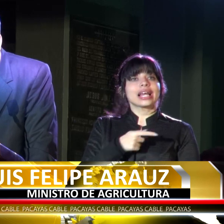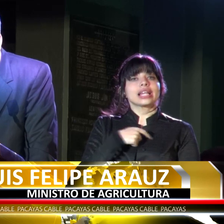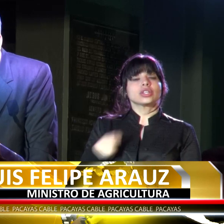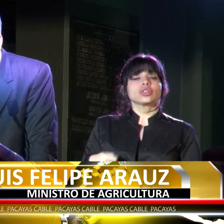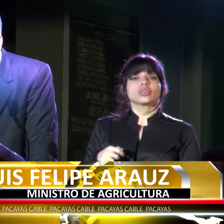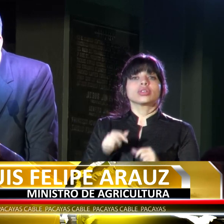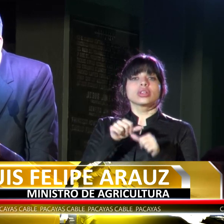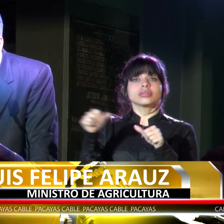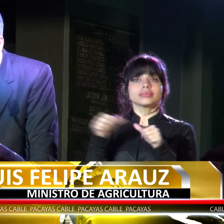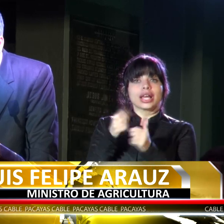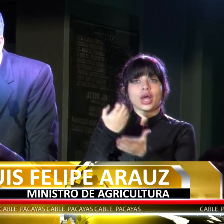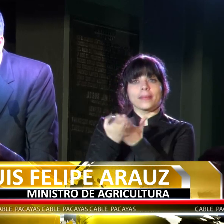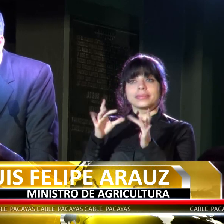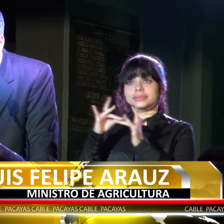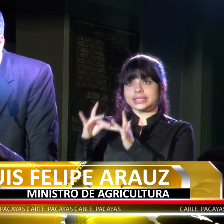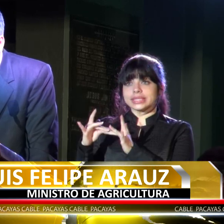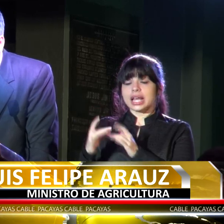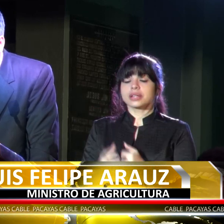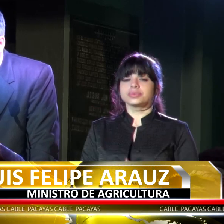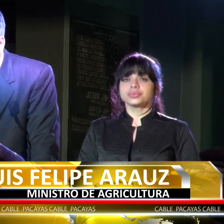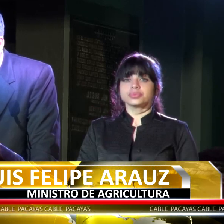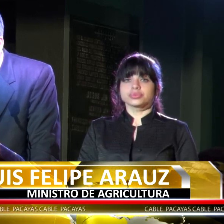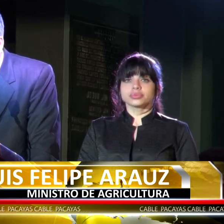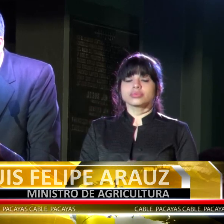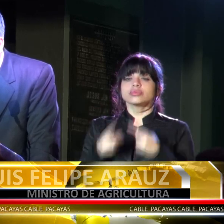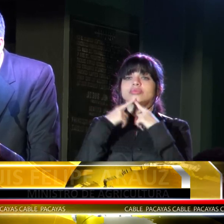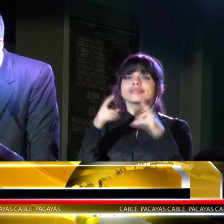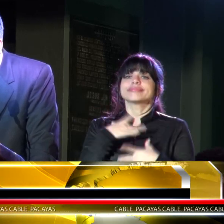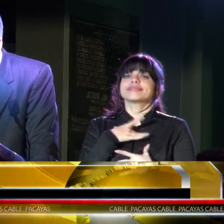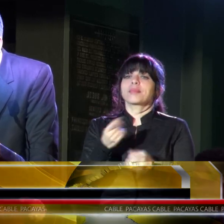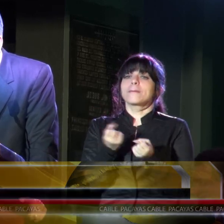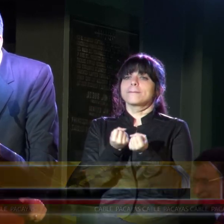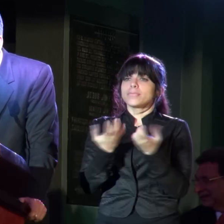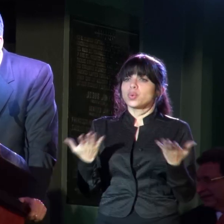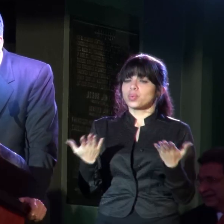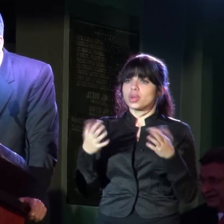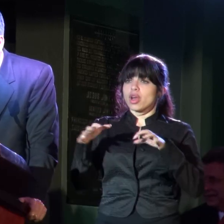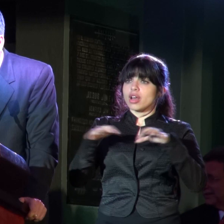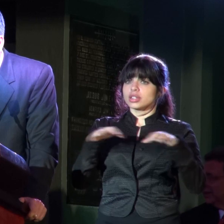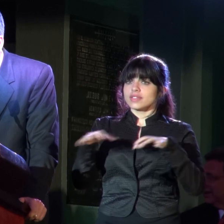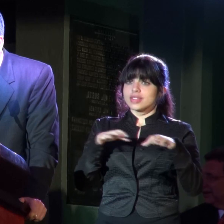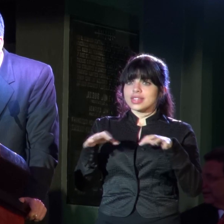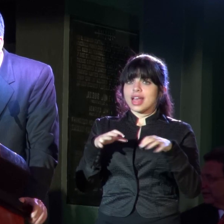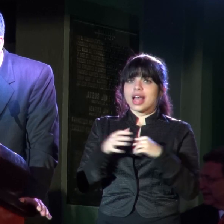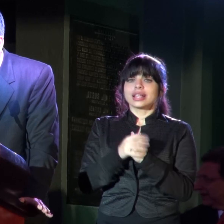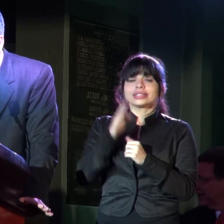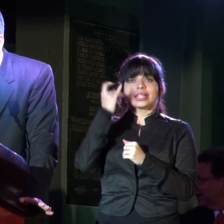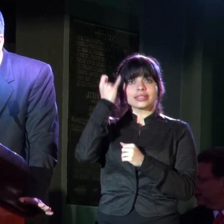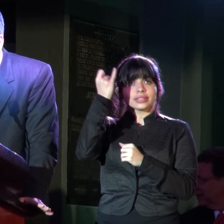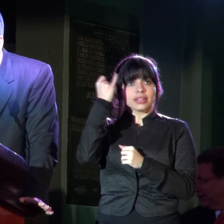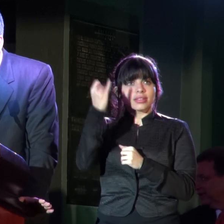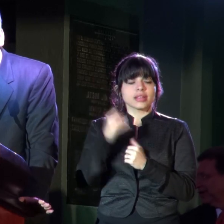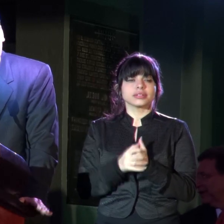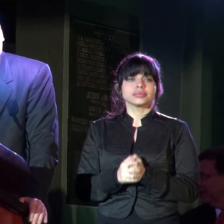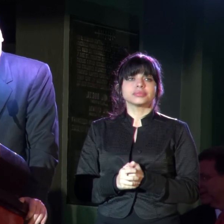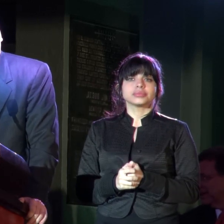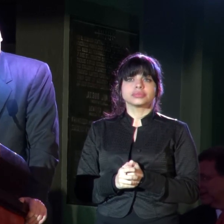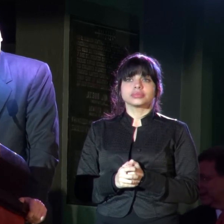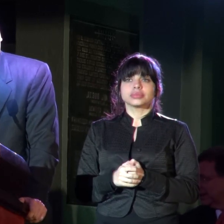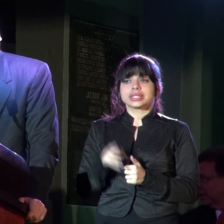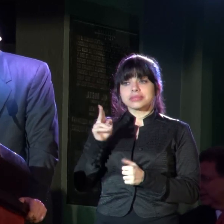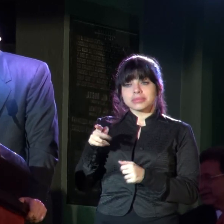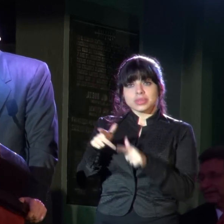económica especial que declara de interés público a las actividades e iniciativas de